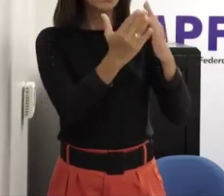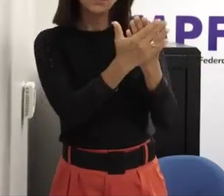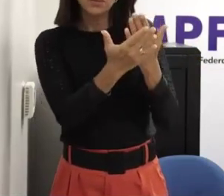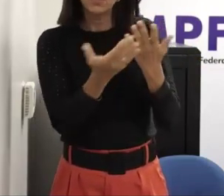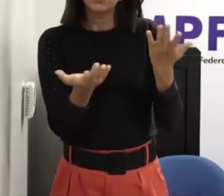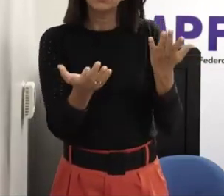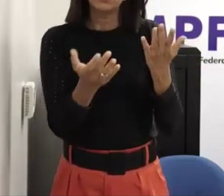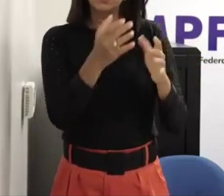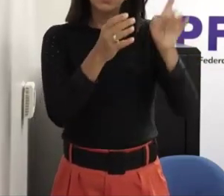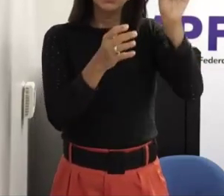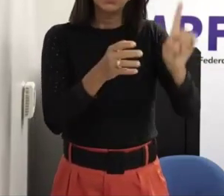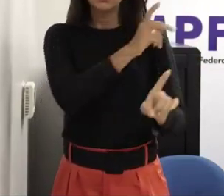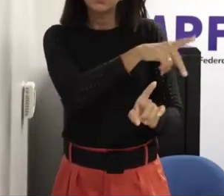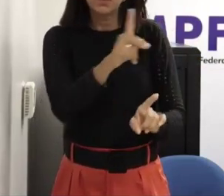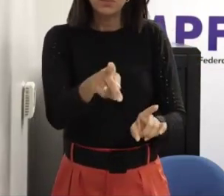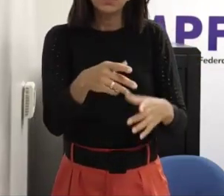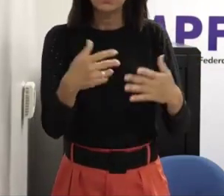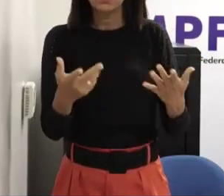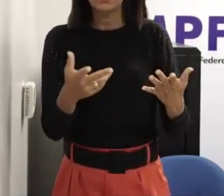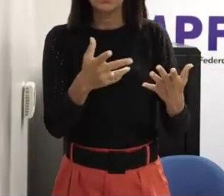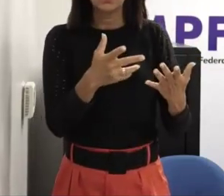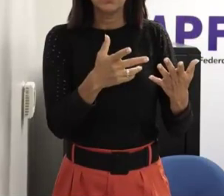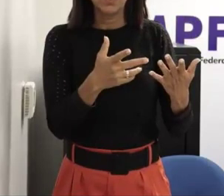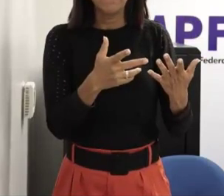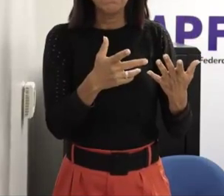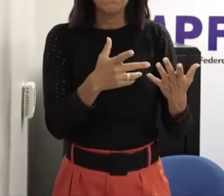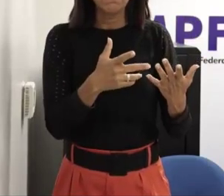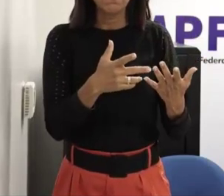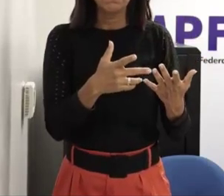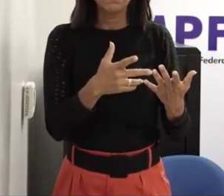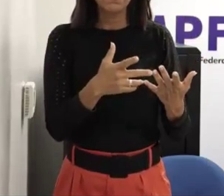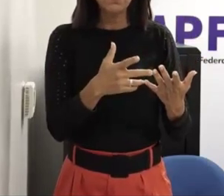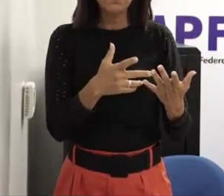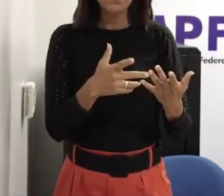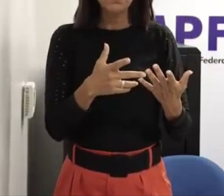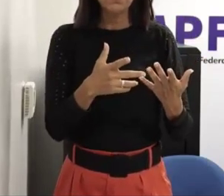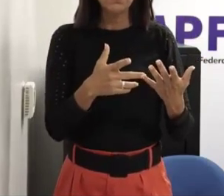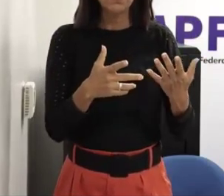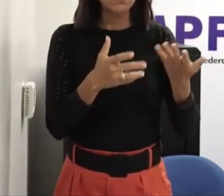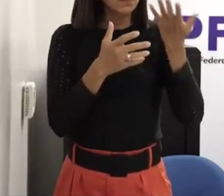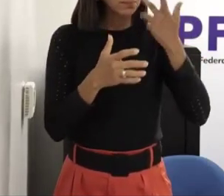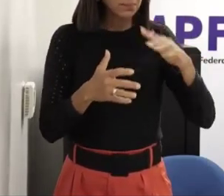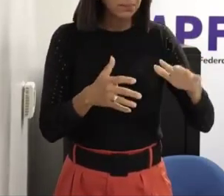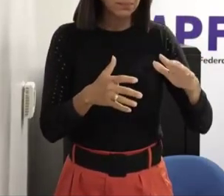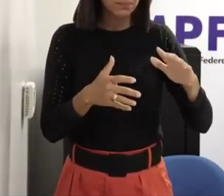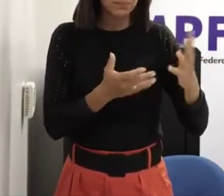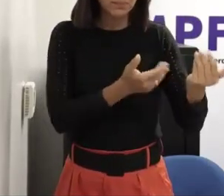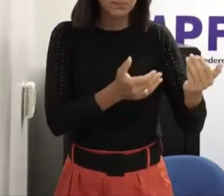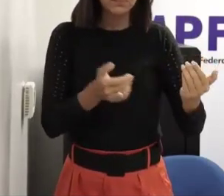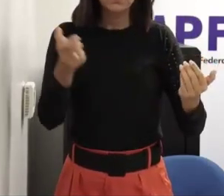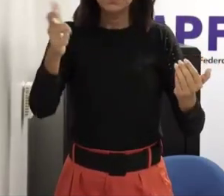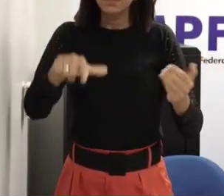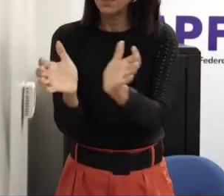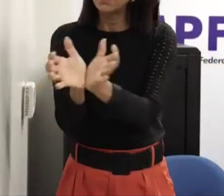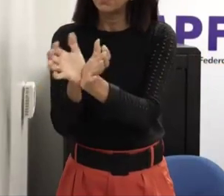direção na recepção de crianças e adolescentes etc e aí aqui também nós temos a polícia militar que tem